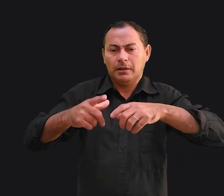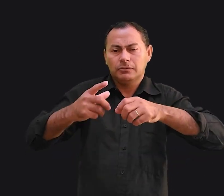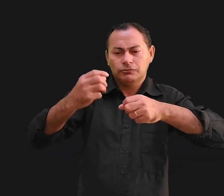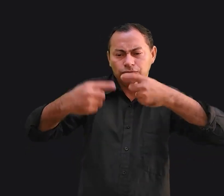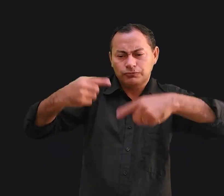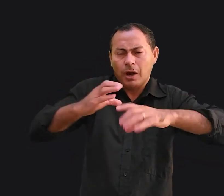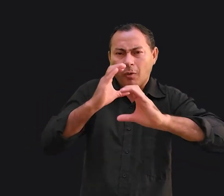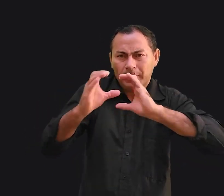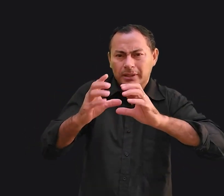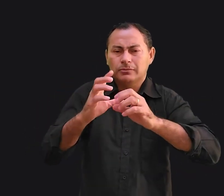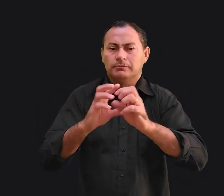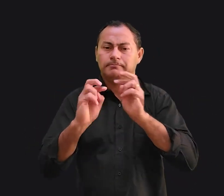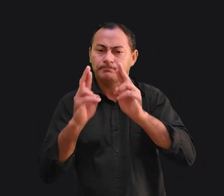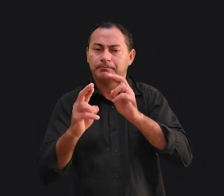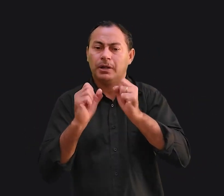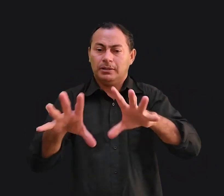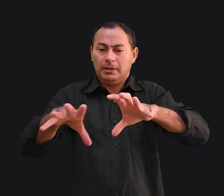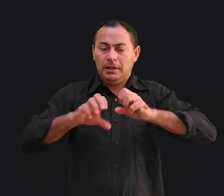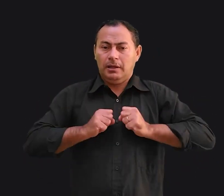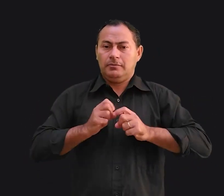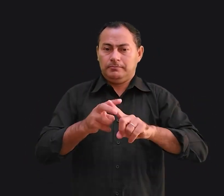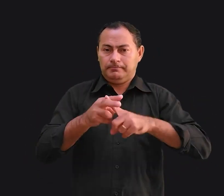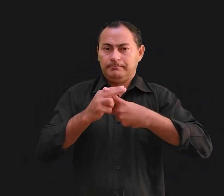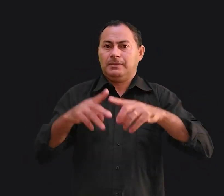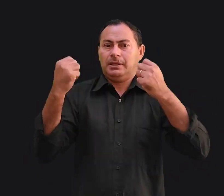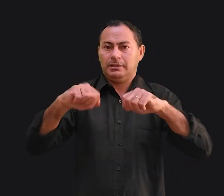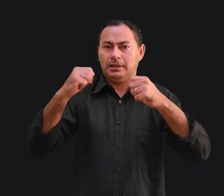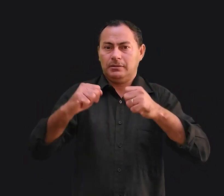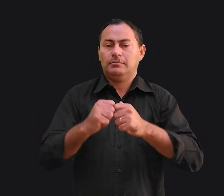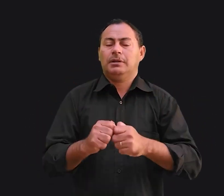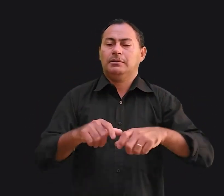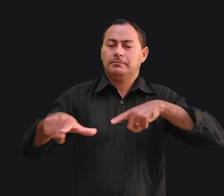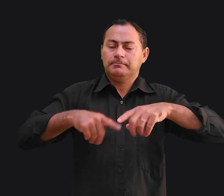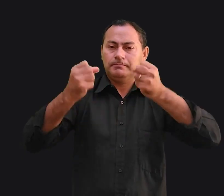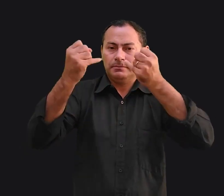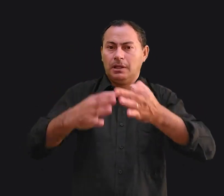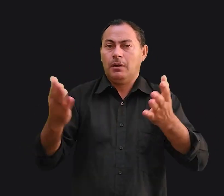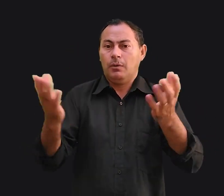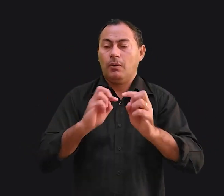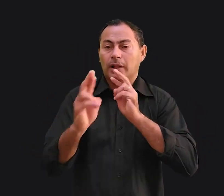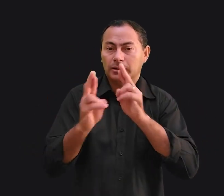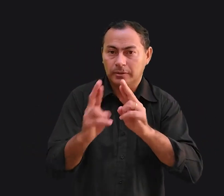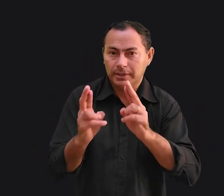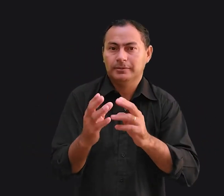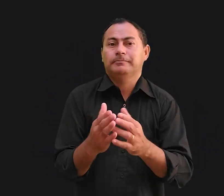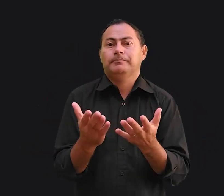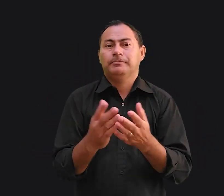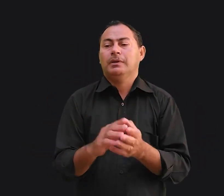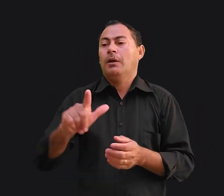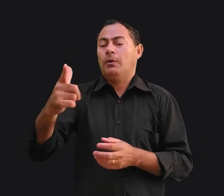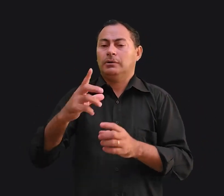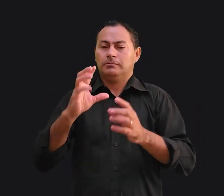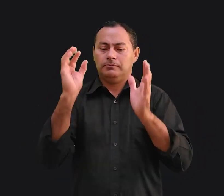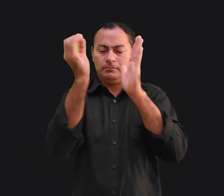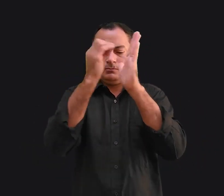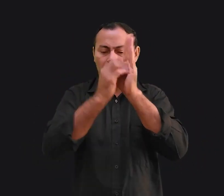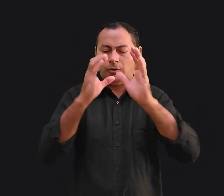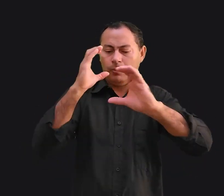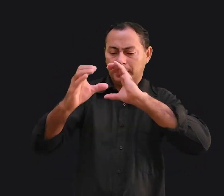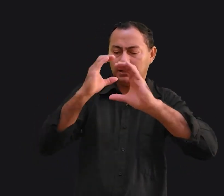comunicação do relacionamento, poderá adquirir as ferramentas necessárias para trabalhar o relacionamento. Há outros tópicos sobre comunicação